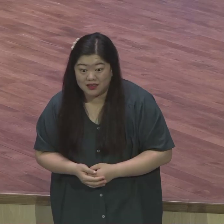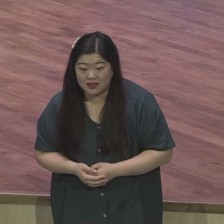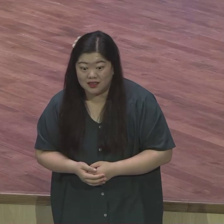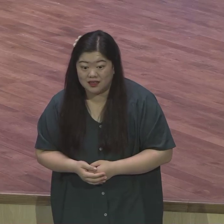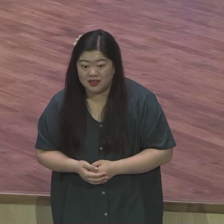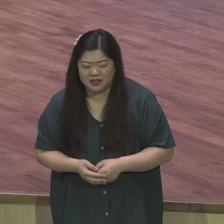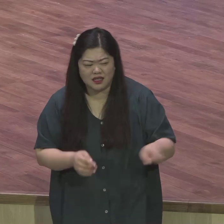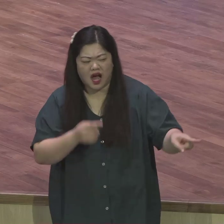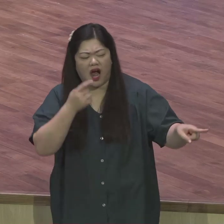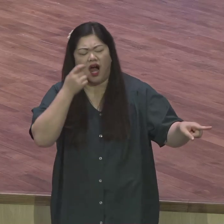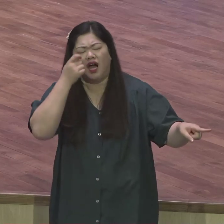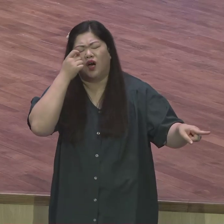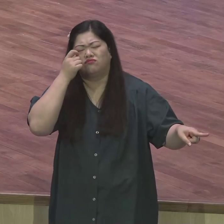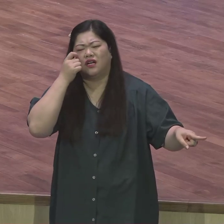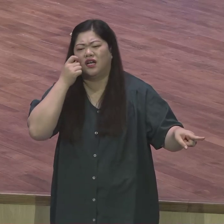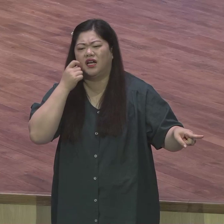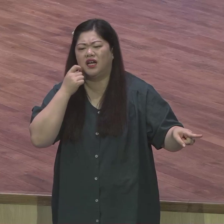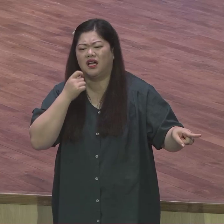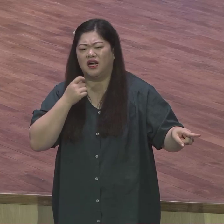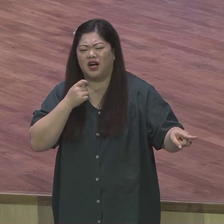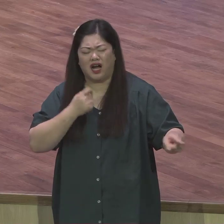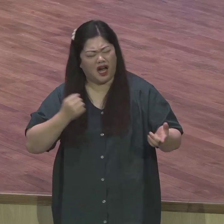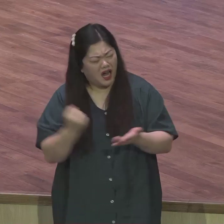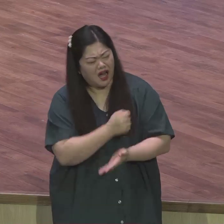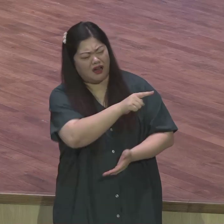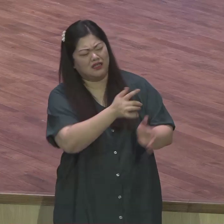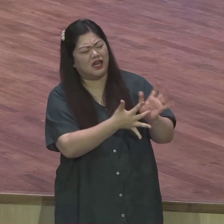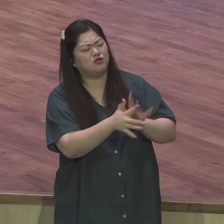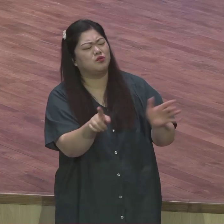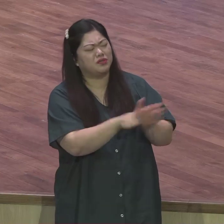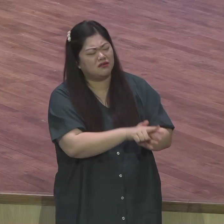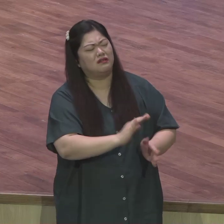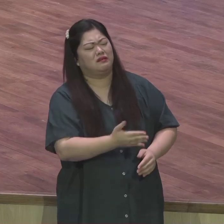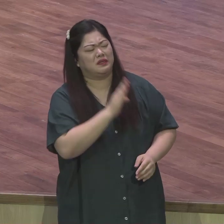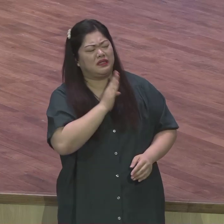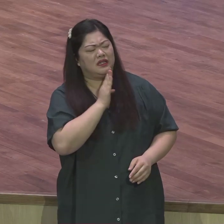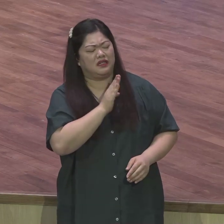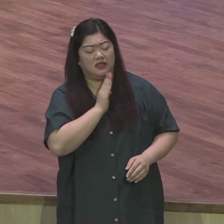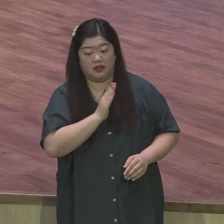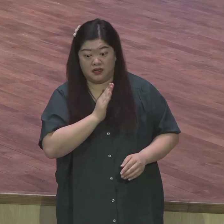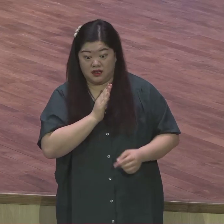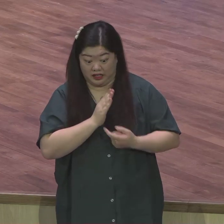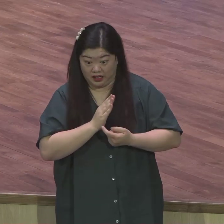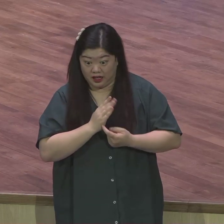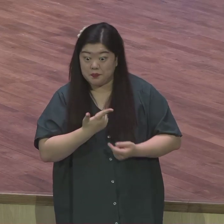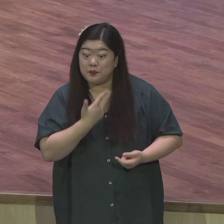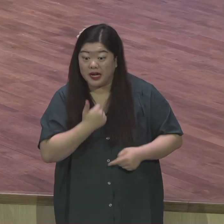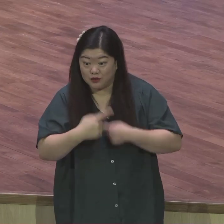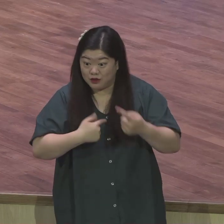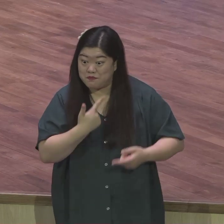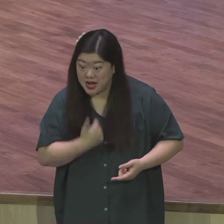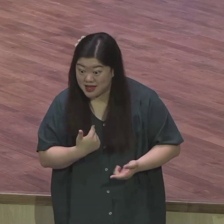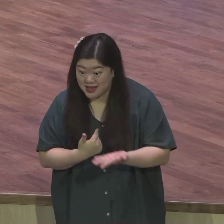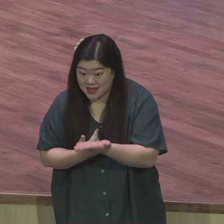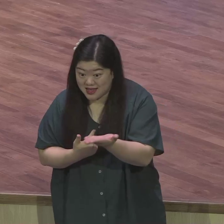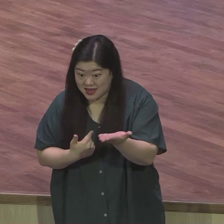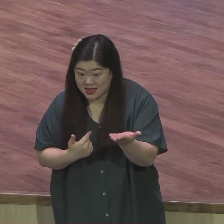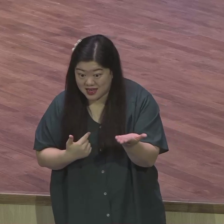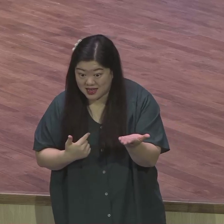저 사람이 예수 믿어야 되는데 이러면 가져본 적 있어요 있어요 있겠지 예원계에서